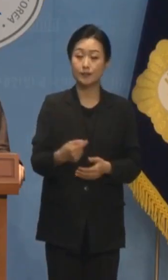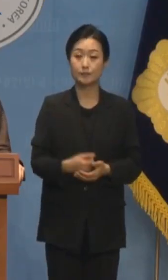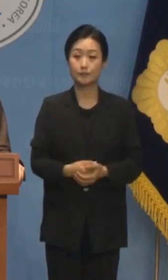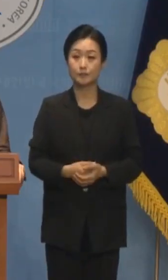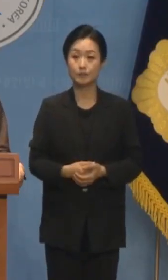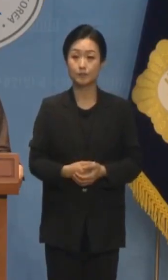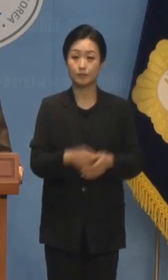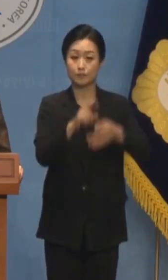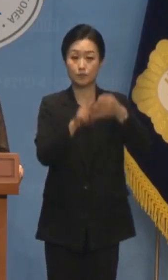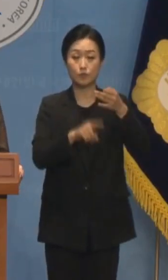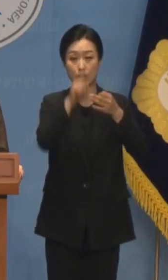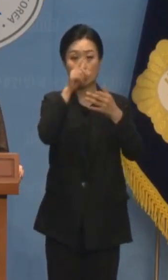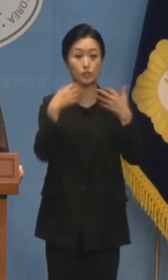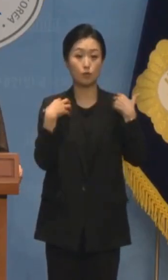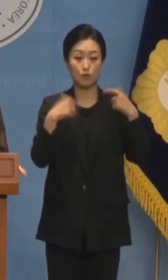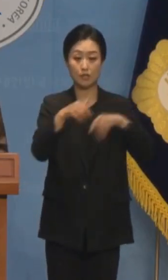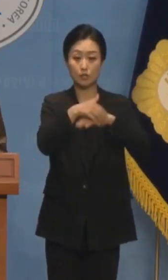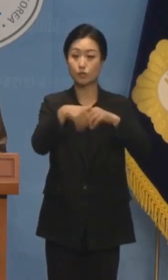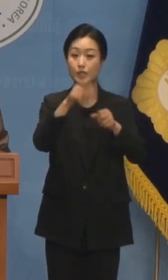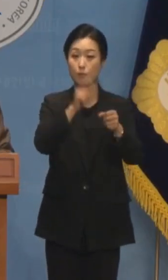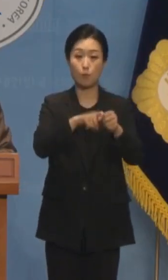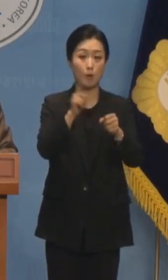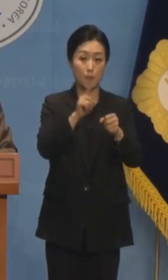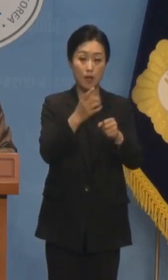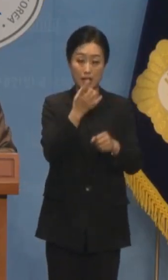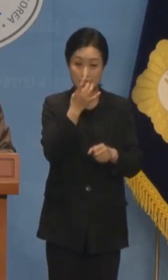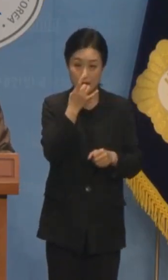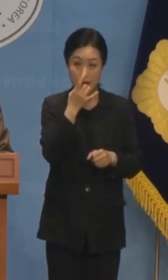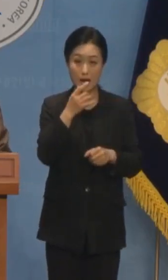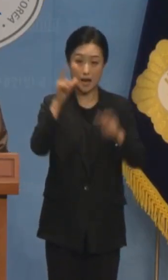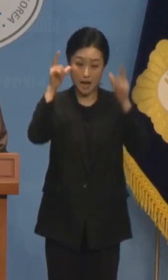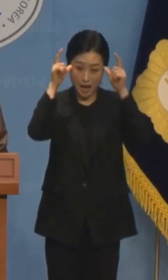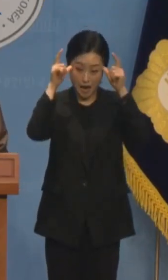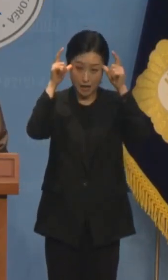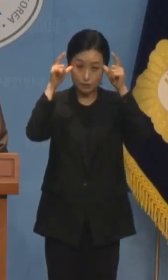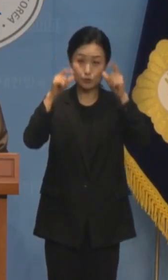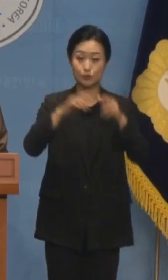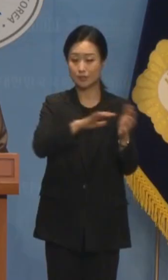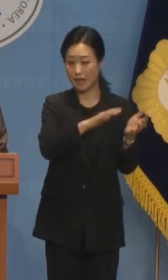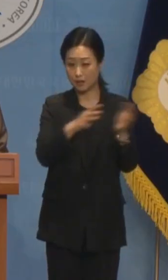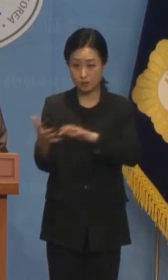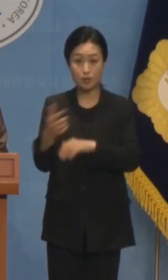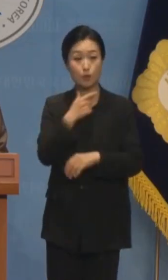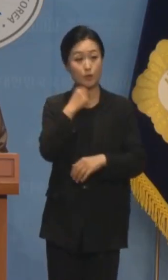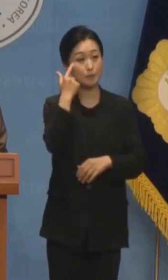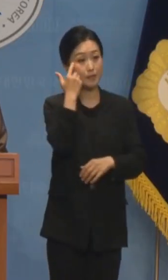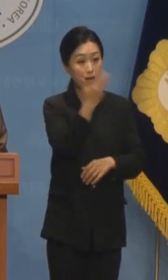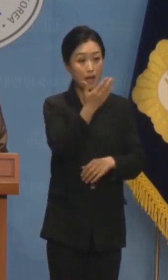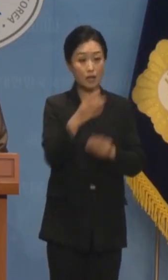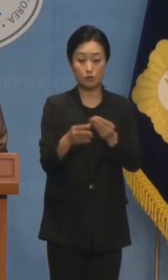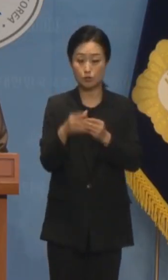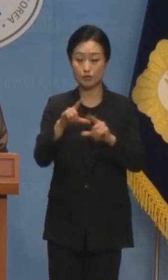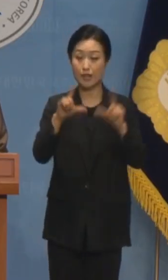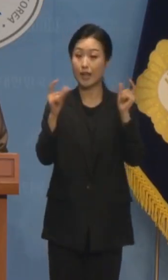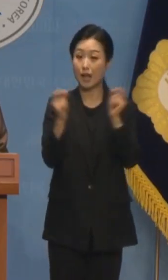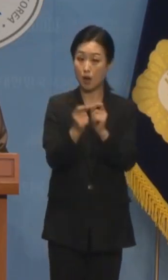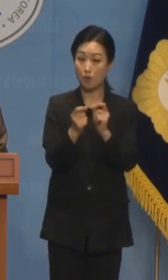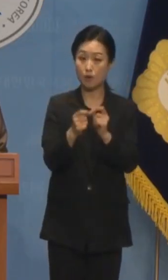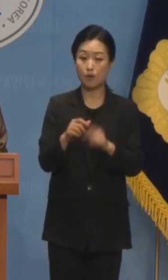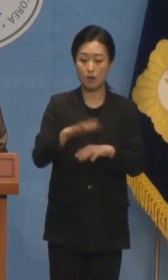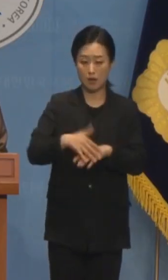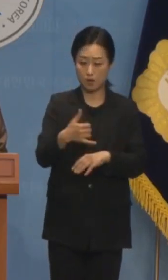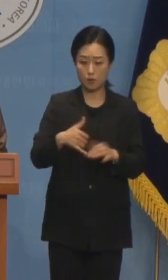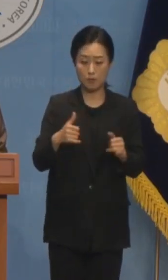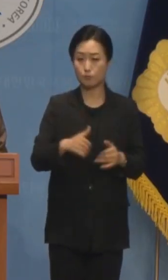윤석열 정부의 정책 목표는 쌀 농가와 한우 농가의 고사입니까? 추석을 앞두고 농민들의 분노가